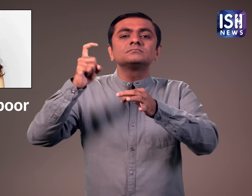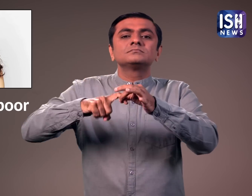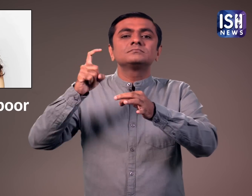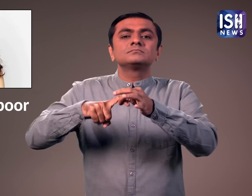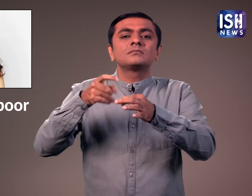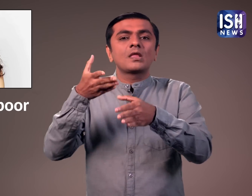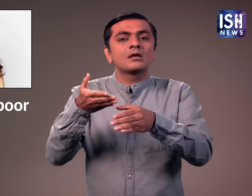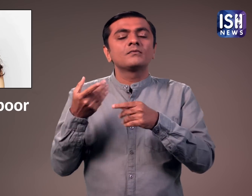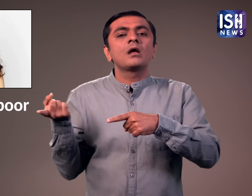की थी